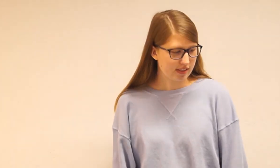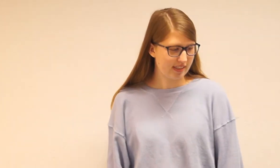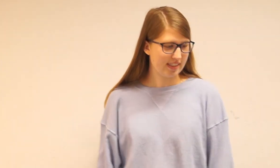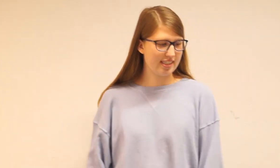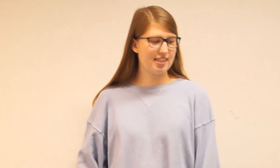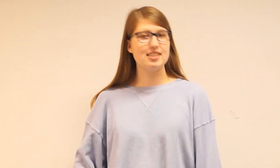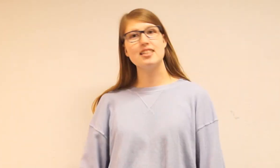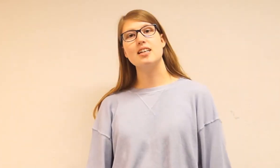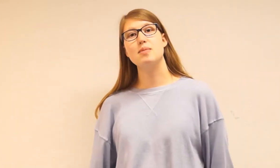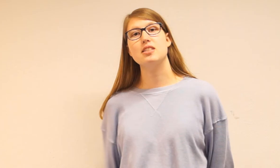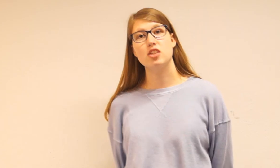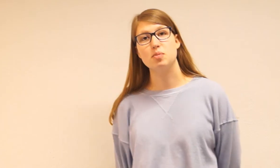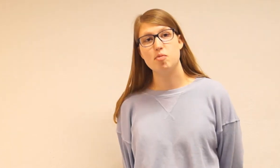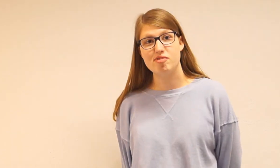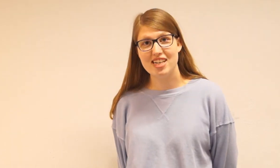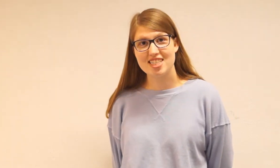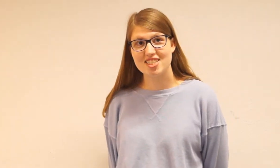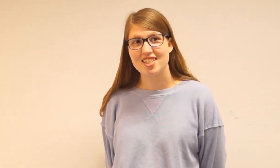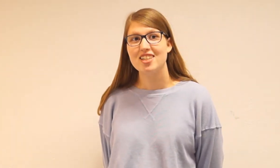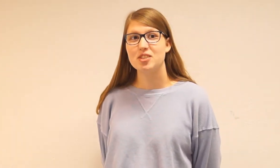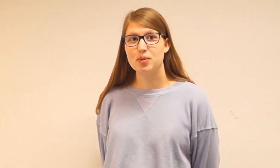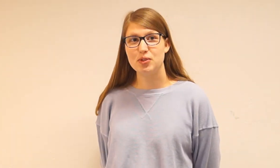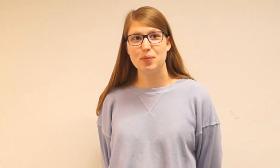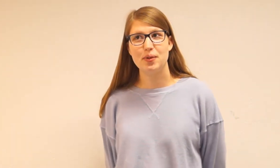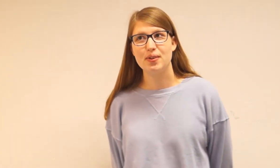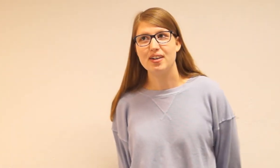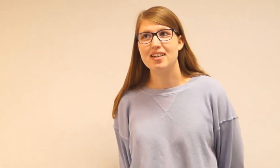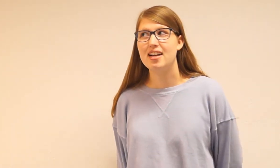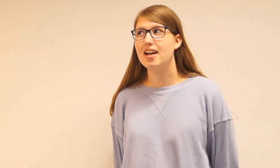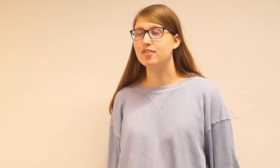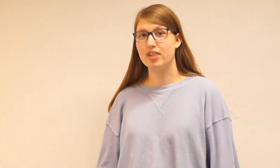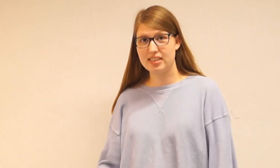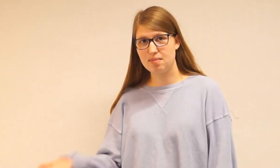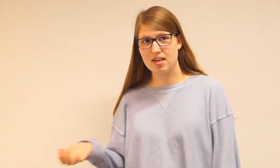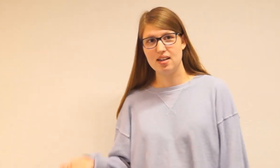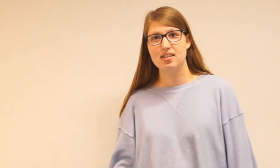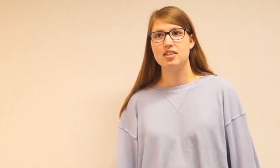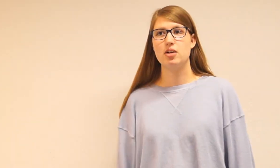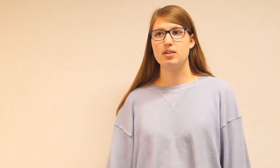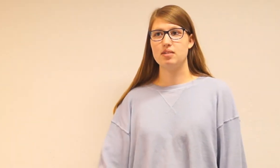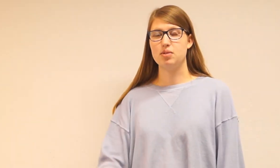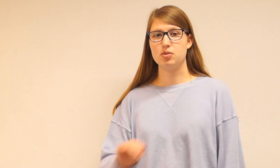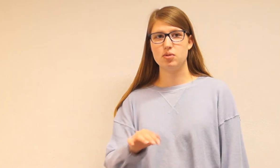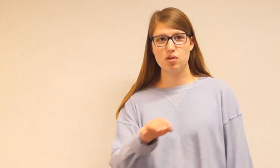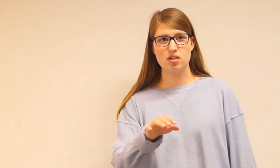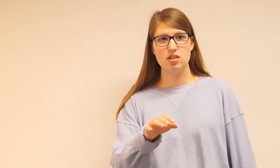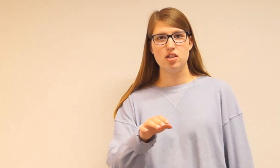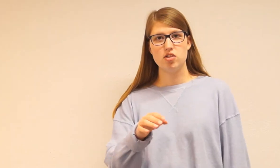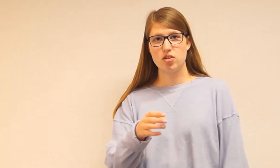En anden ting er match cut på bevægelse Som er ude på At for eksempel Kommer der en person gående Så